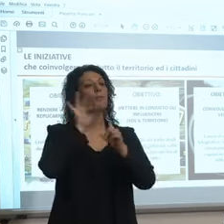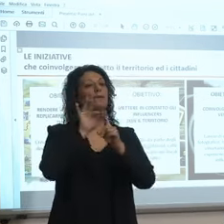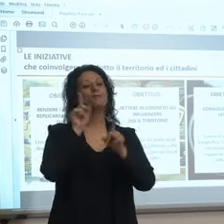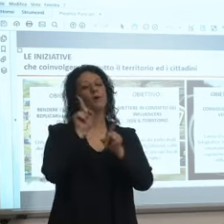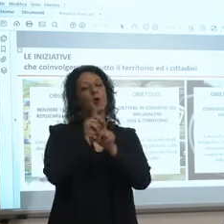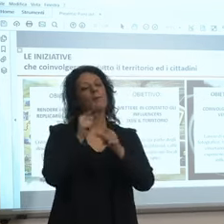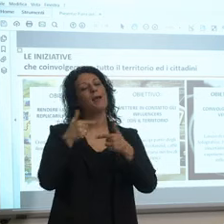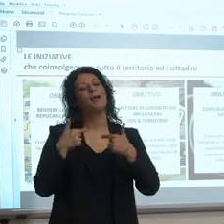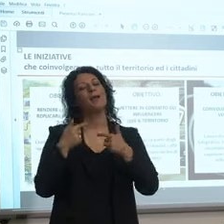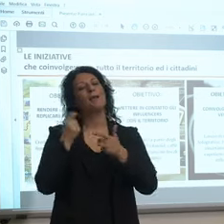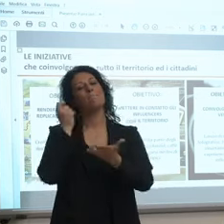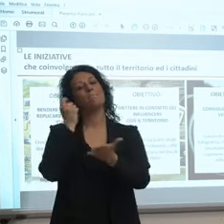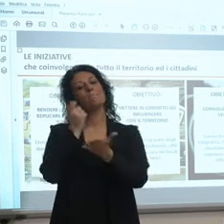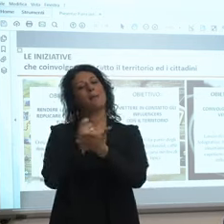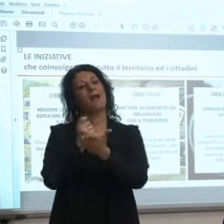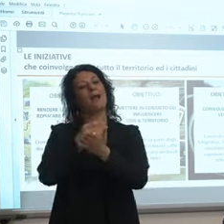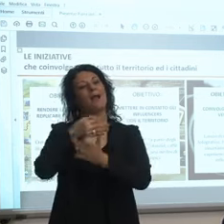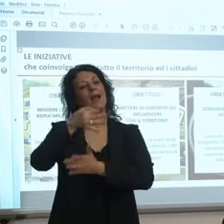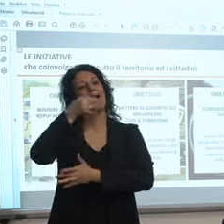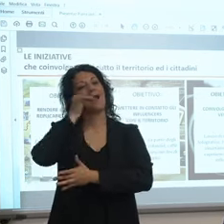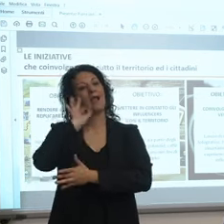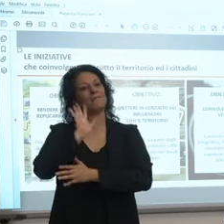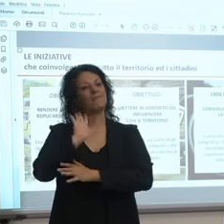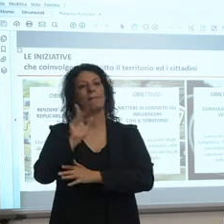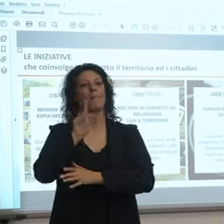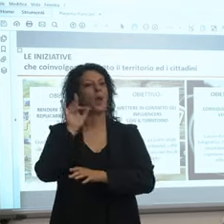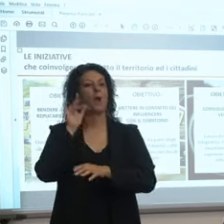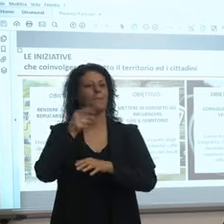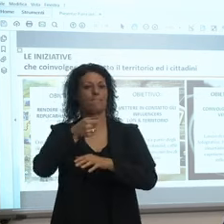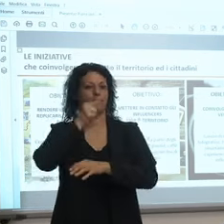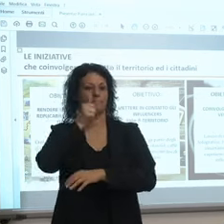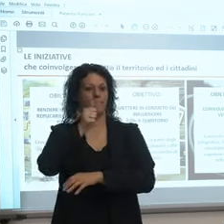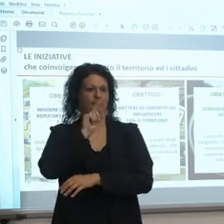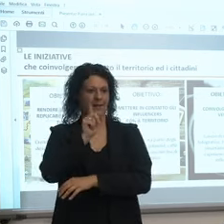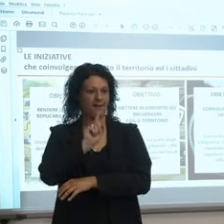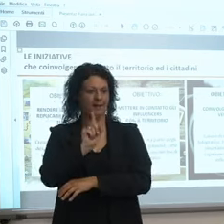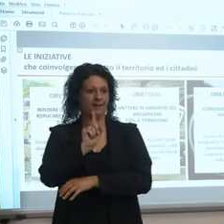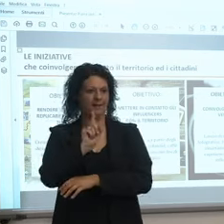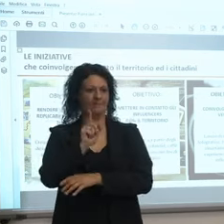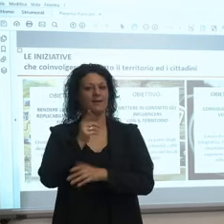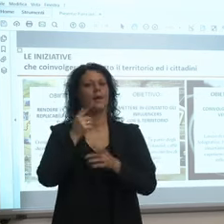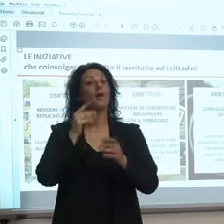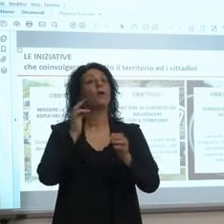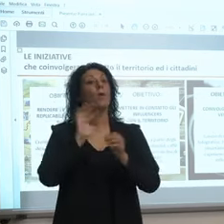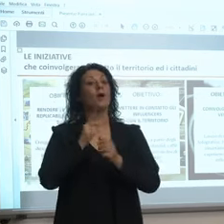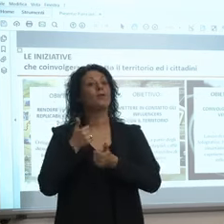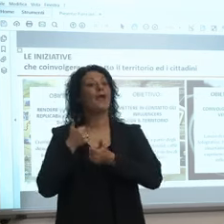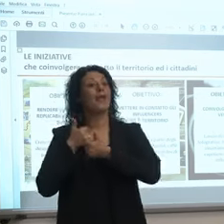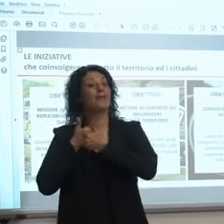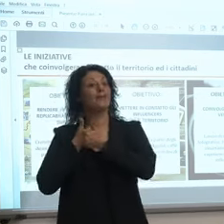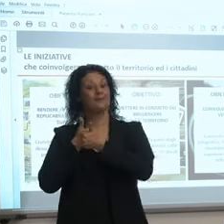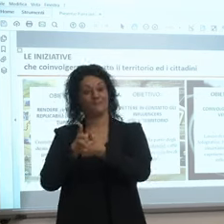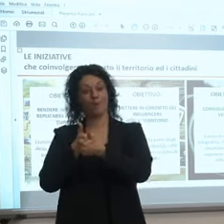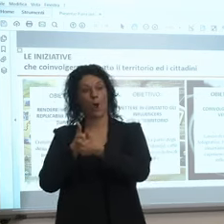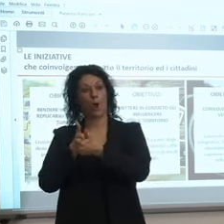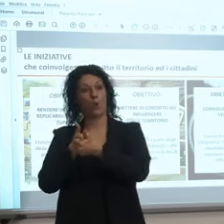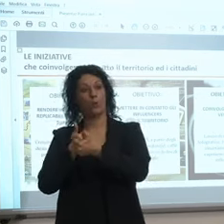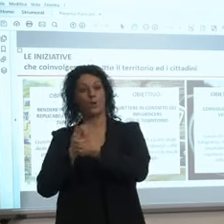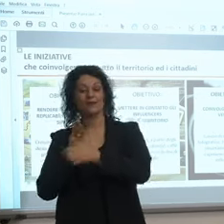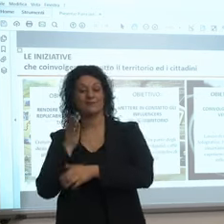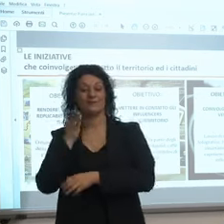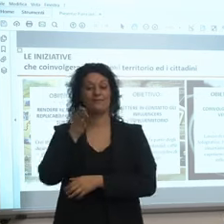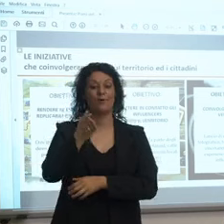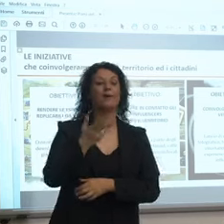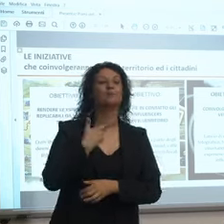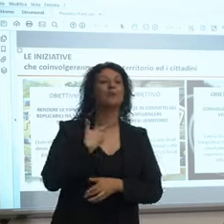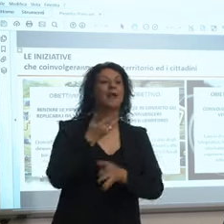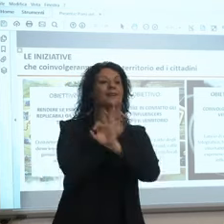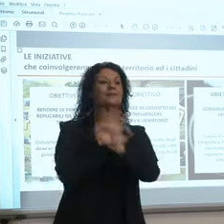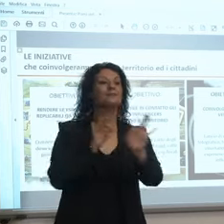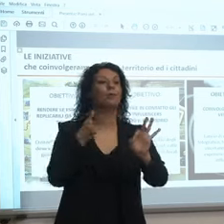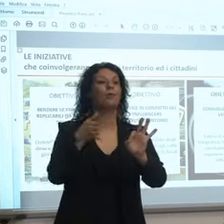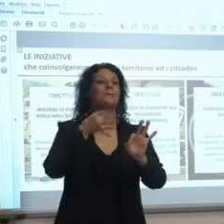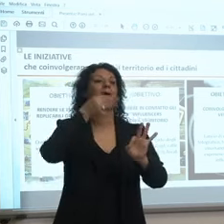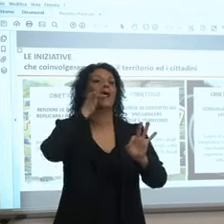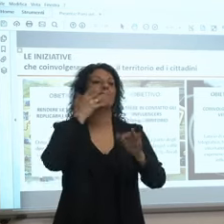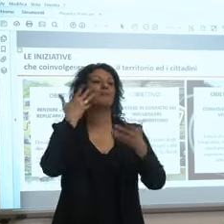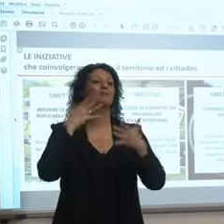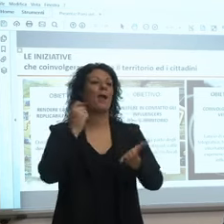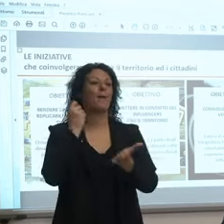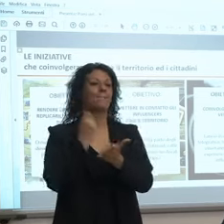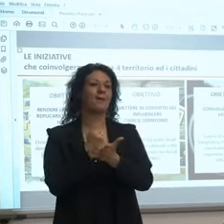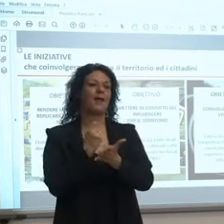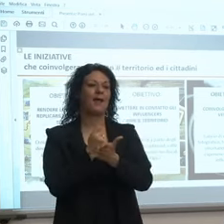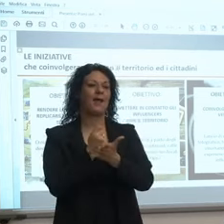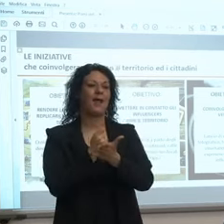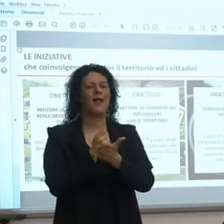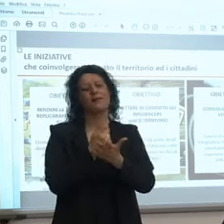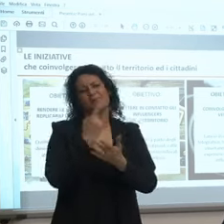quindi uno passa e va a prendersi la polaroid dell'influencer questa può sembrare stupidata ma sono cose che le aziende fanno per esempio